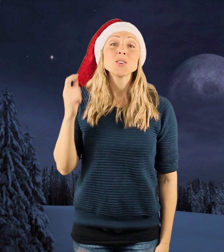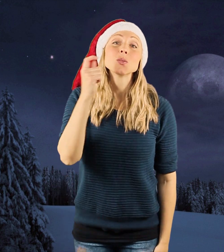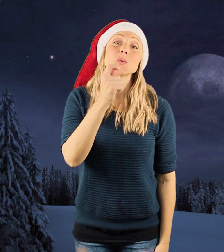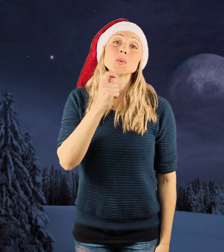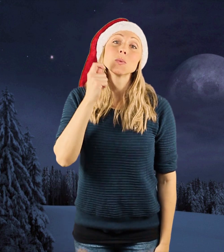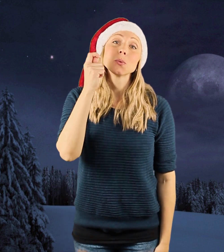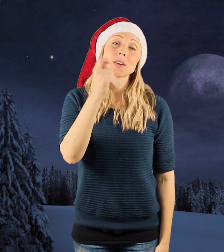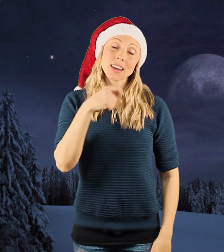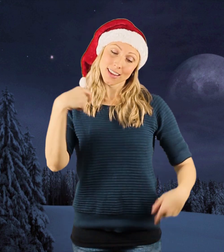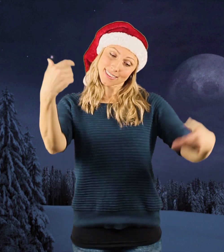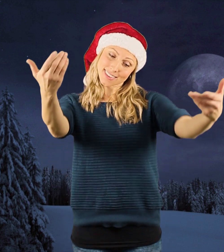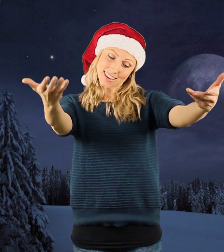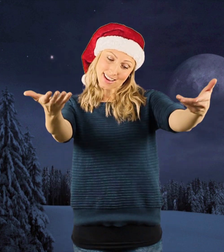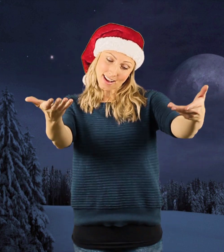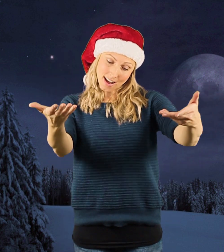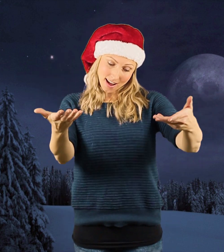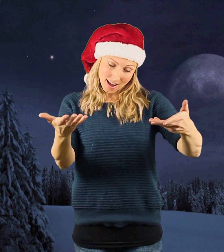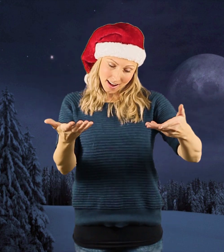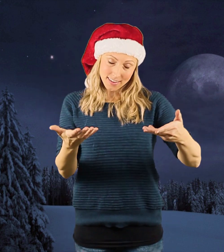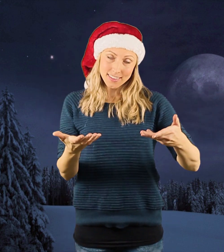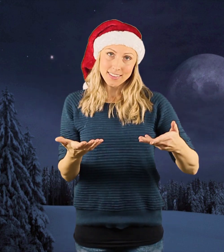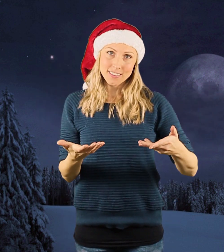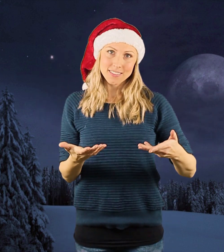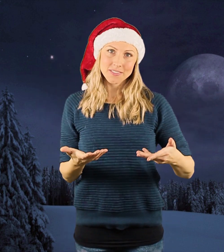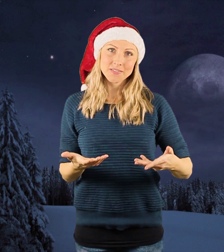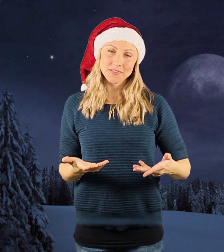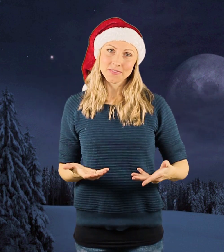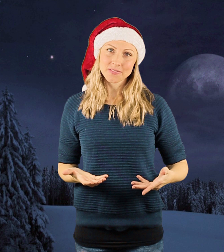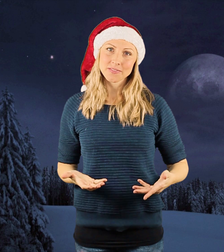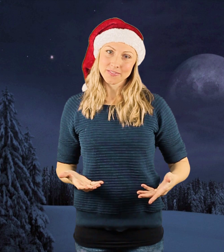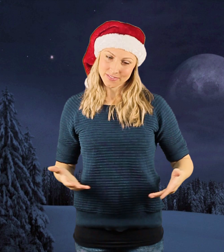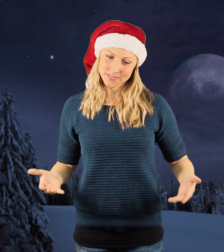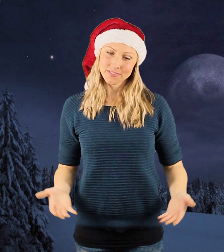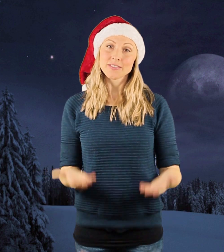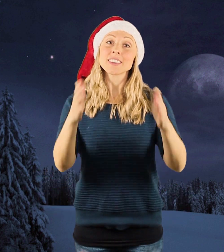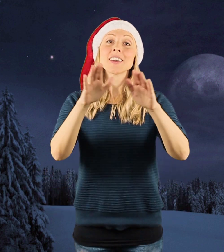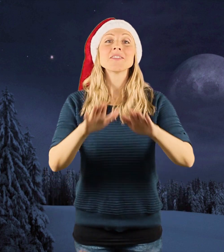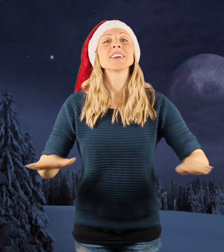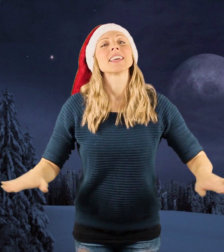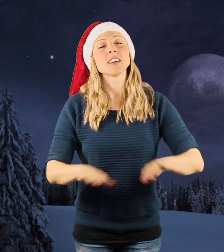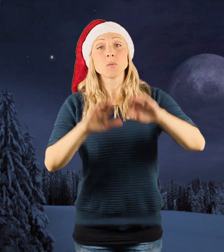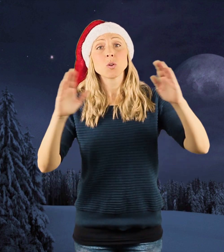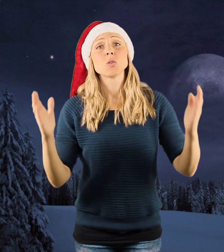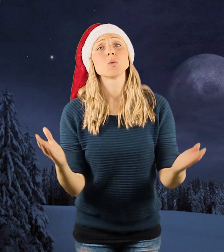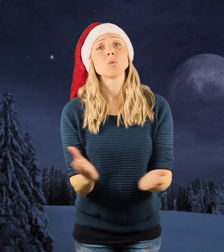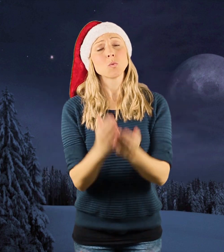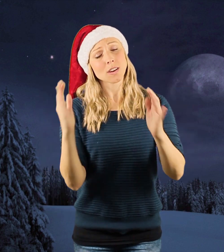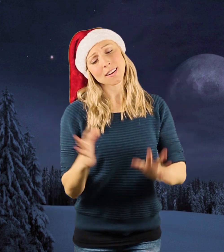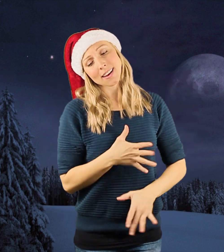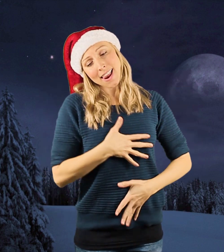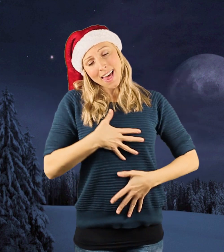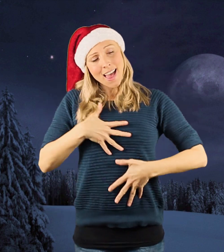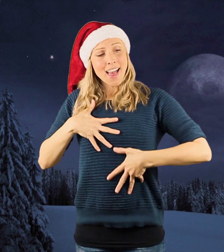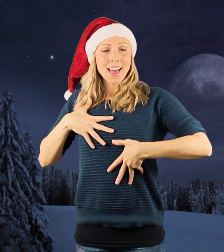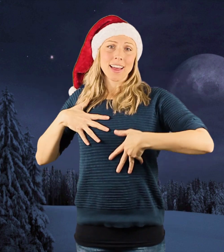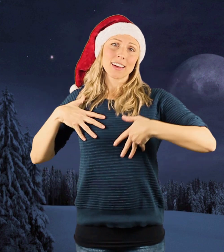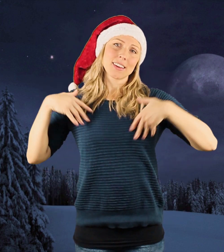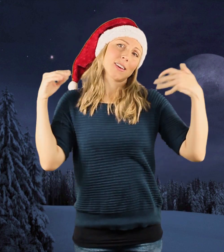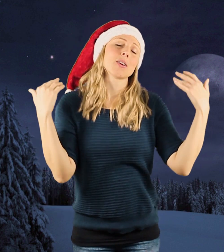Ljuden är här Och lyser fri på jorden Glädjen